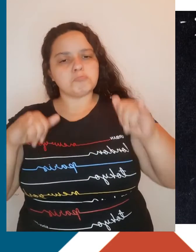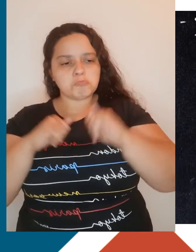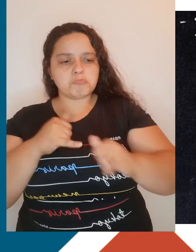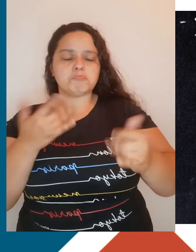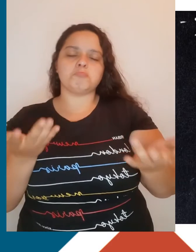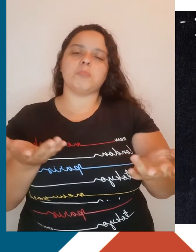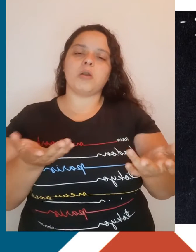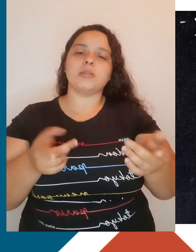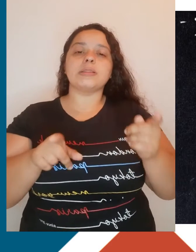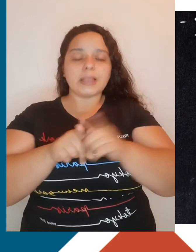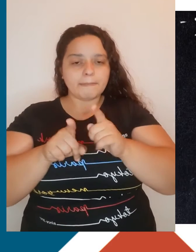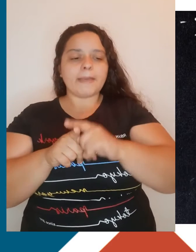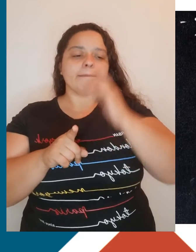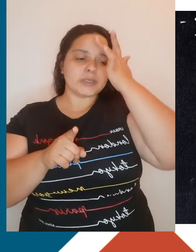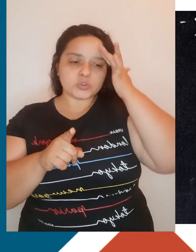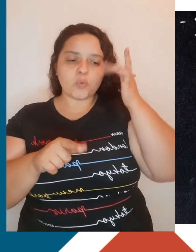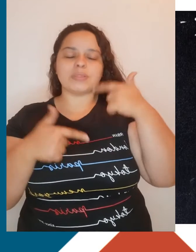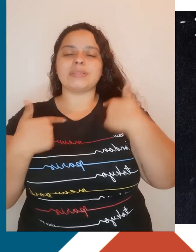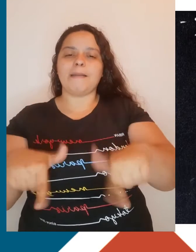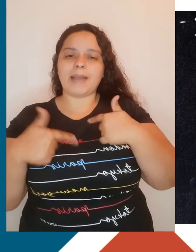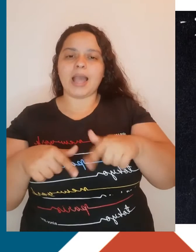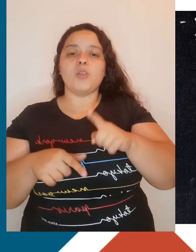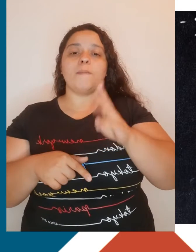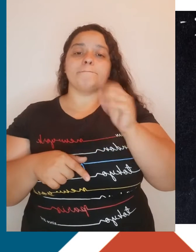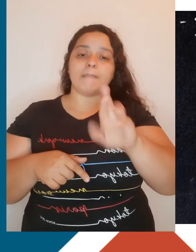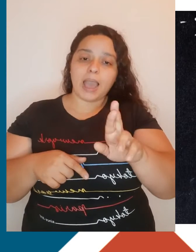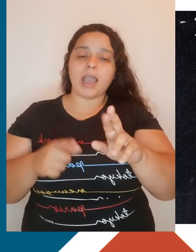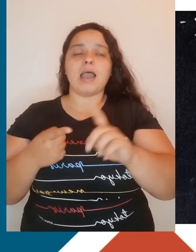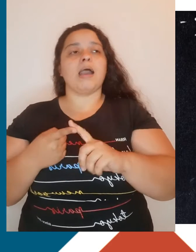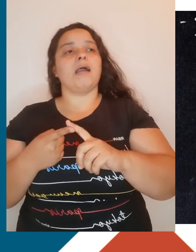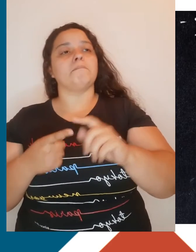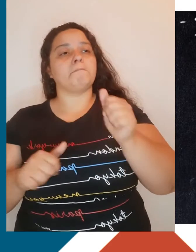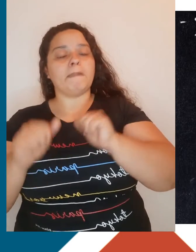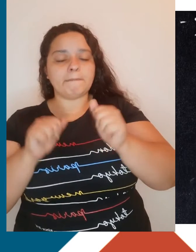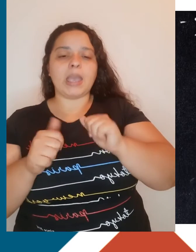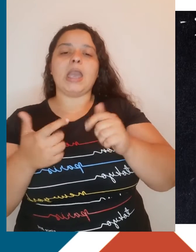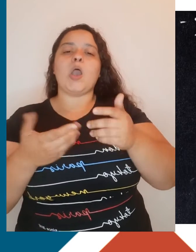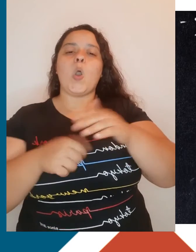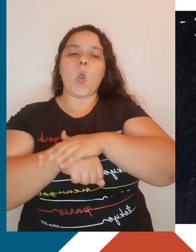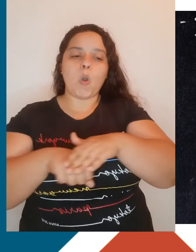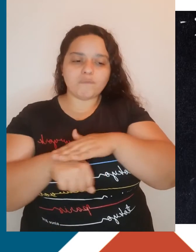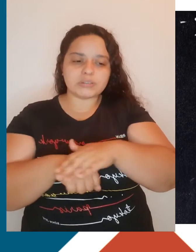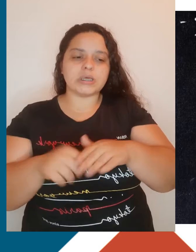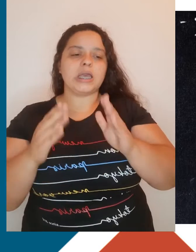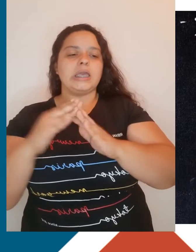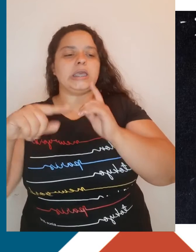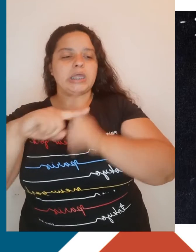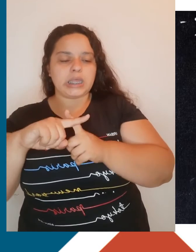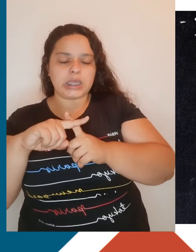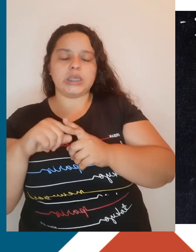trabalhadores reuniam-se em bares, igrejas, bairros e organizações profissionais, publicando jornais